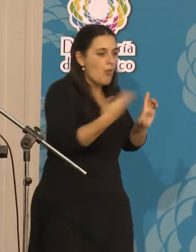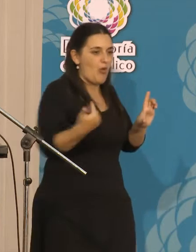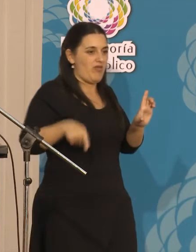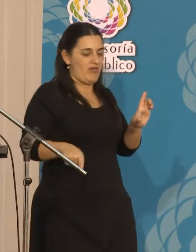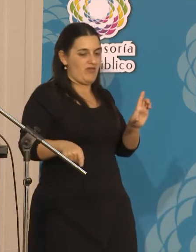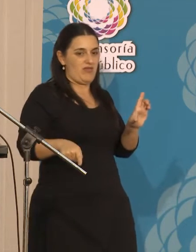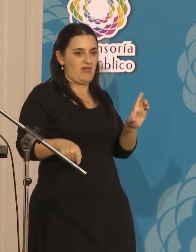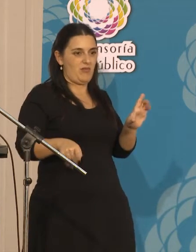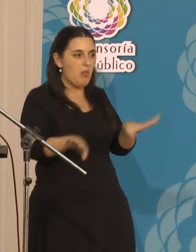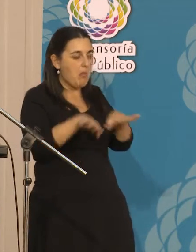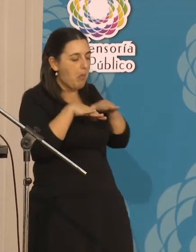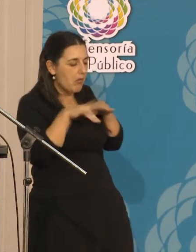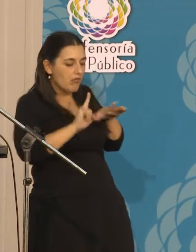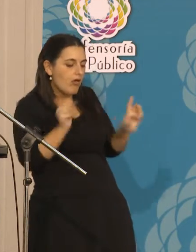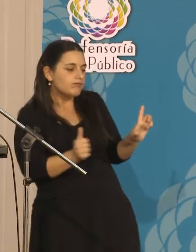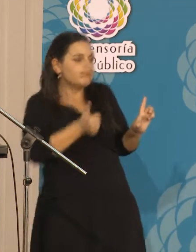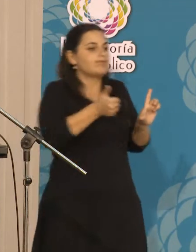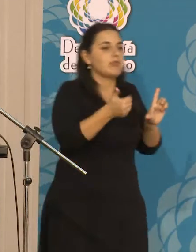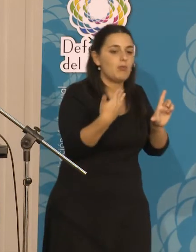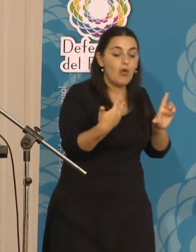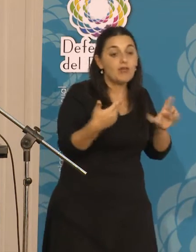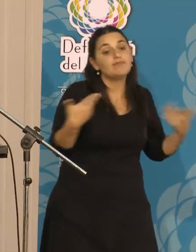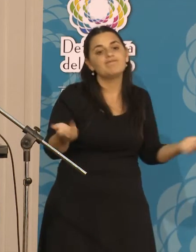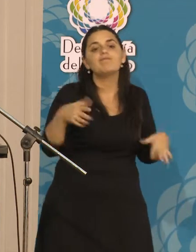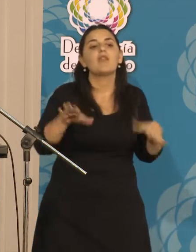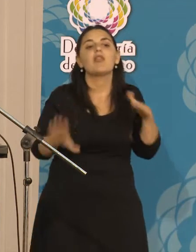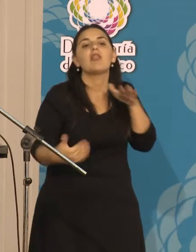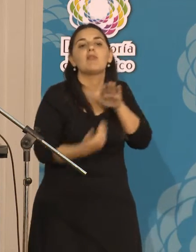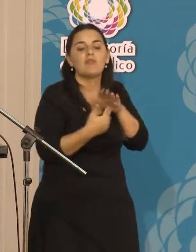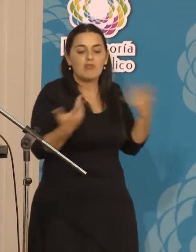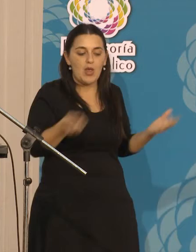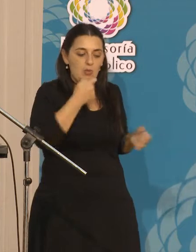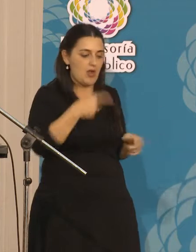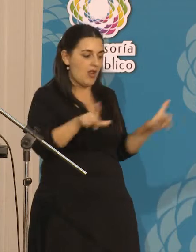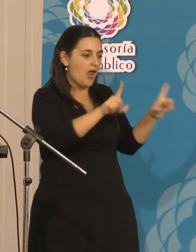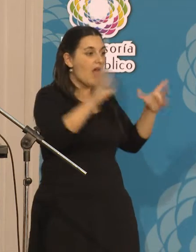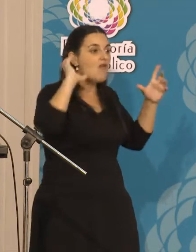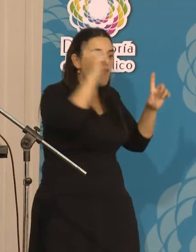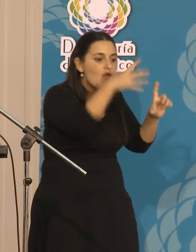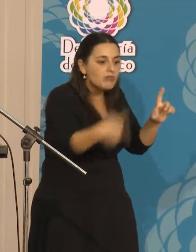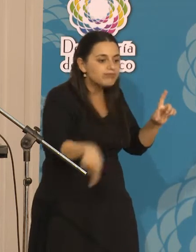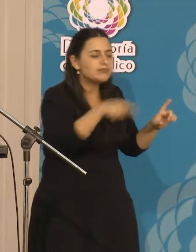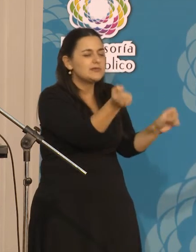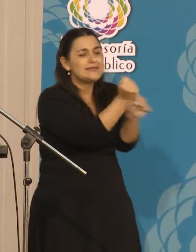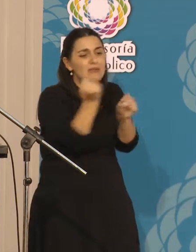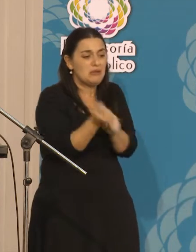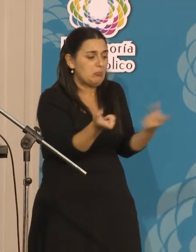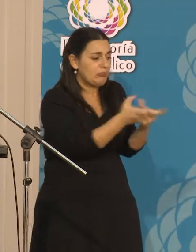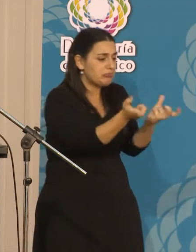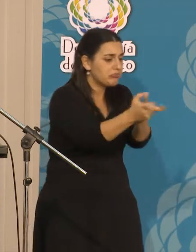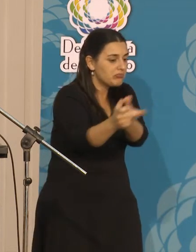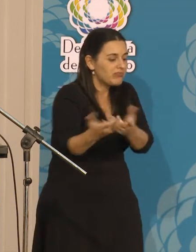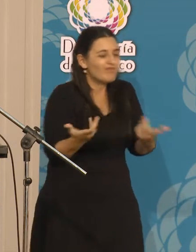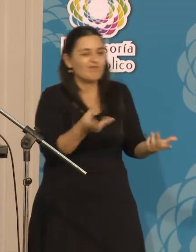Lógicamente esto también requiere de una producción, y con tantas dificultades que presentan los medios chiquitos, porque todo